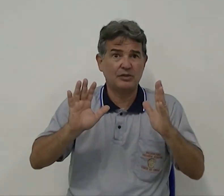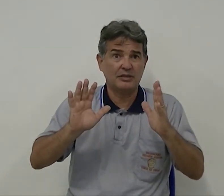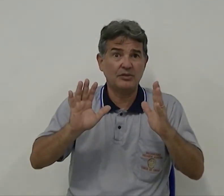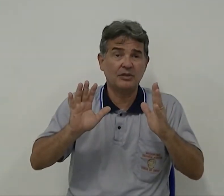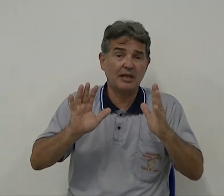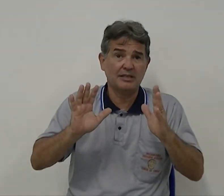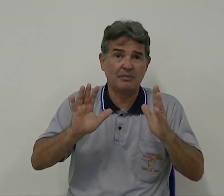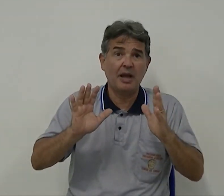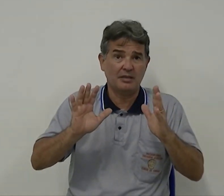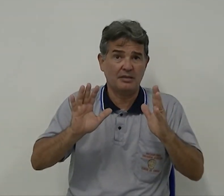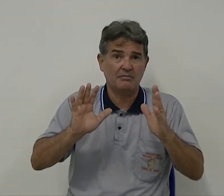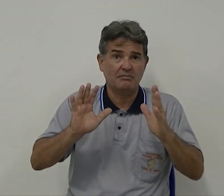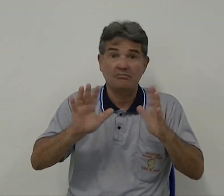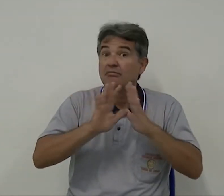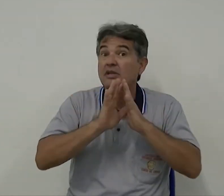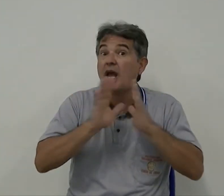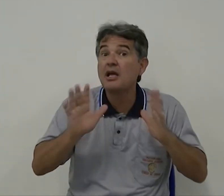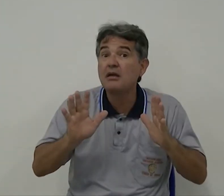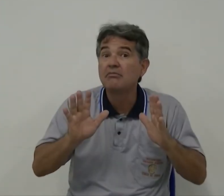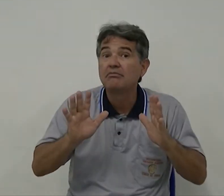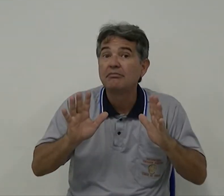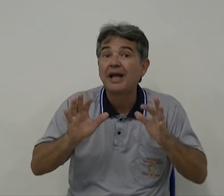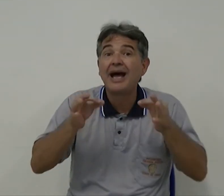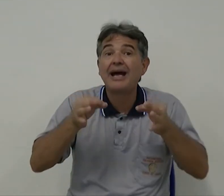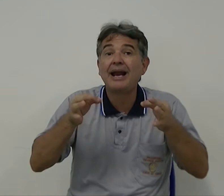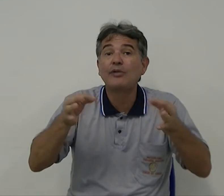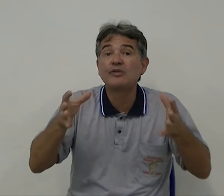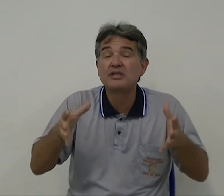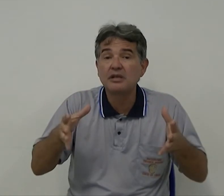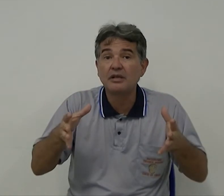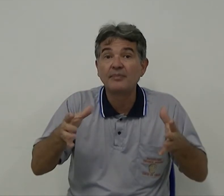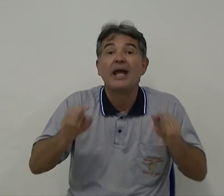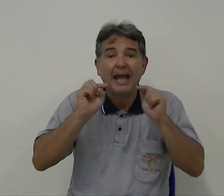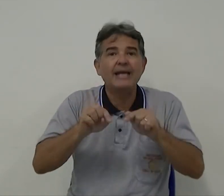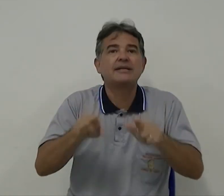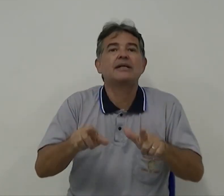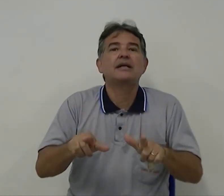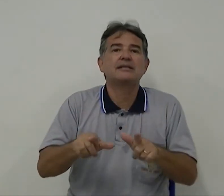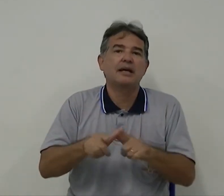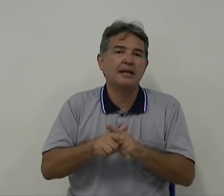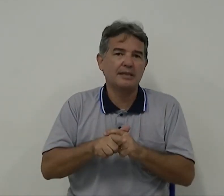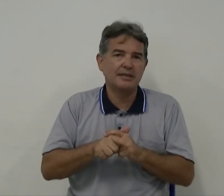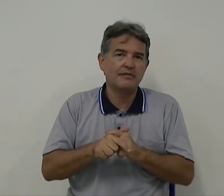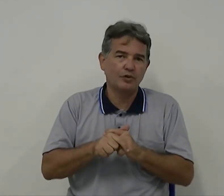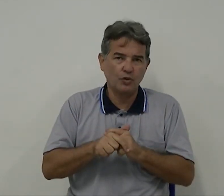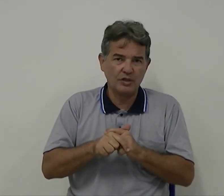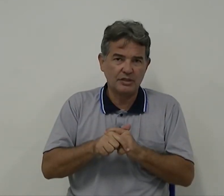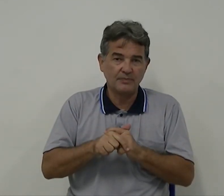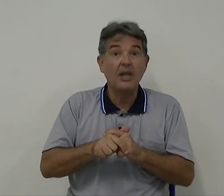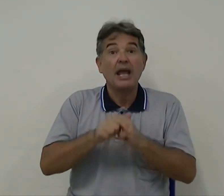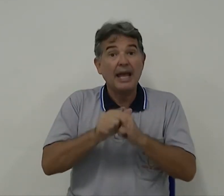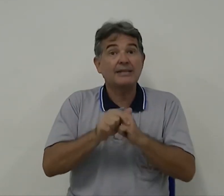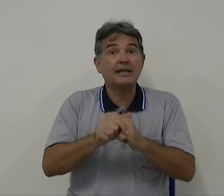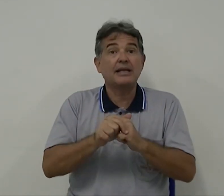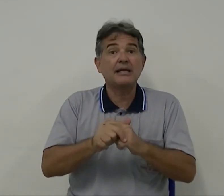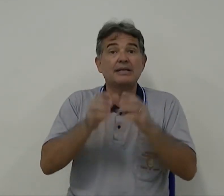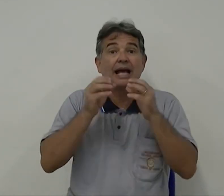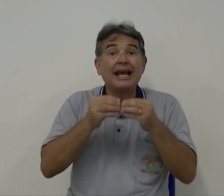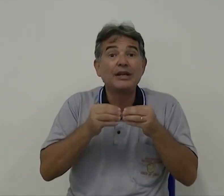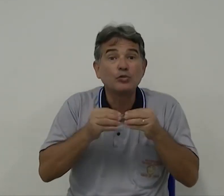110. E aí, anacusia. Essa criança é a criança nível 2. Essa criança, ela e um